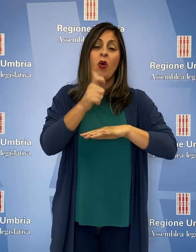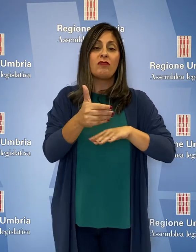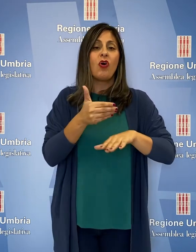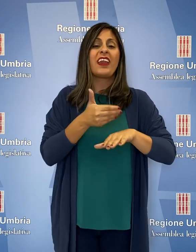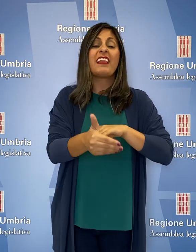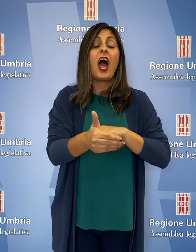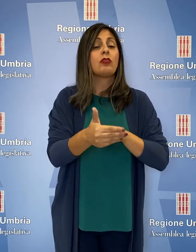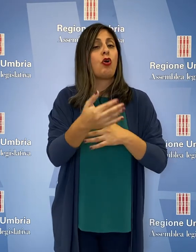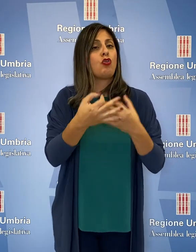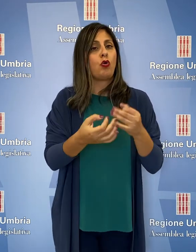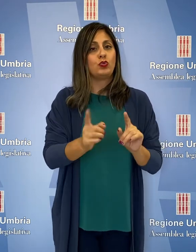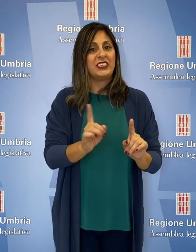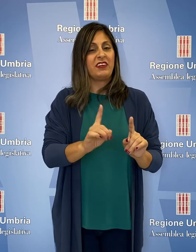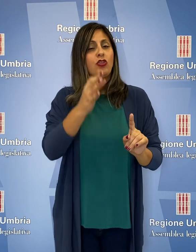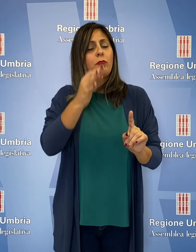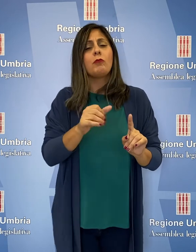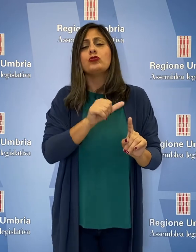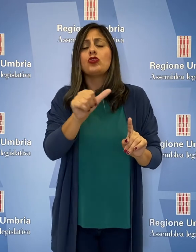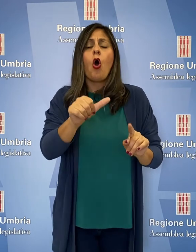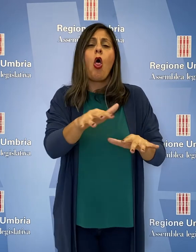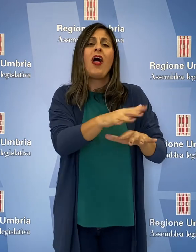relativamente al distretto del Trasimeno.